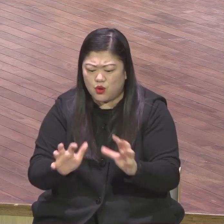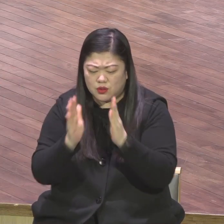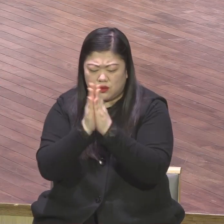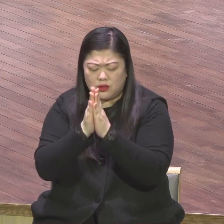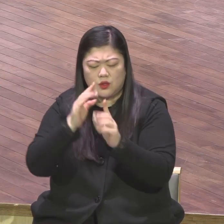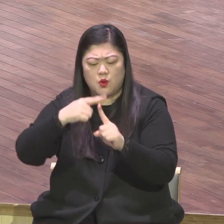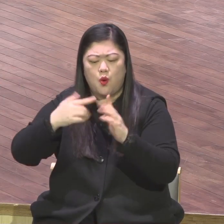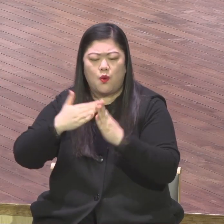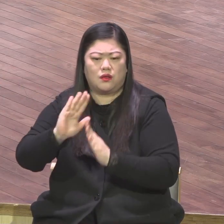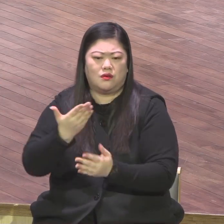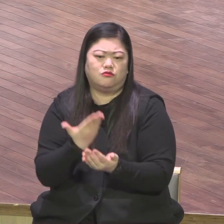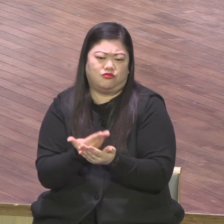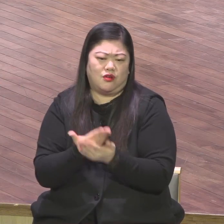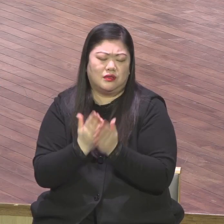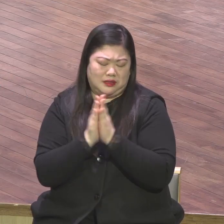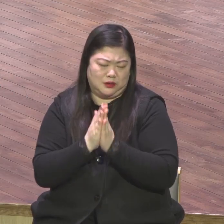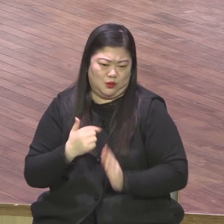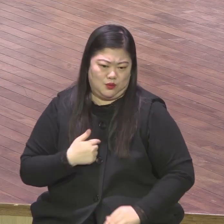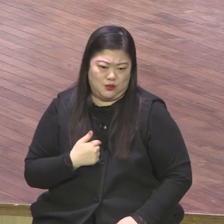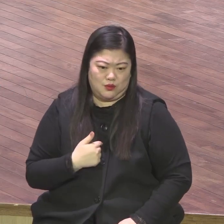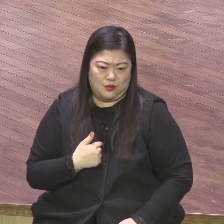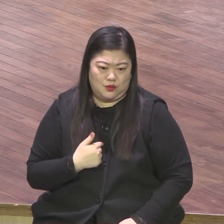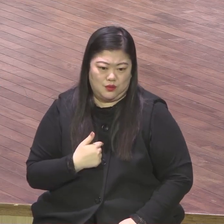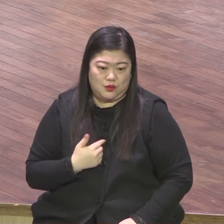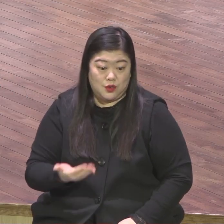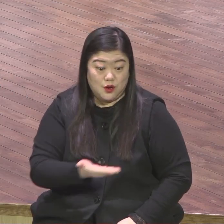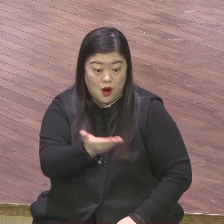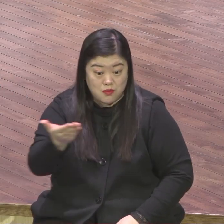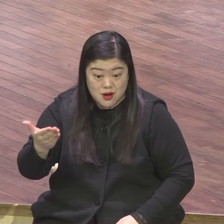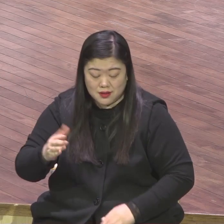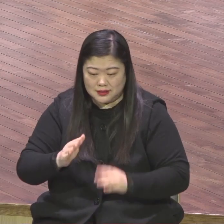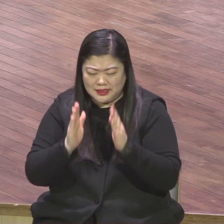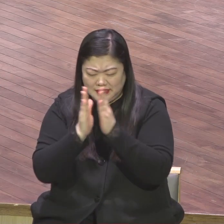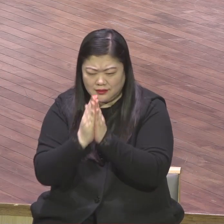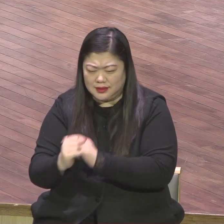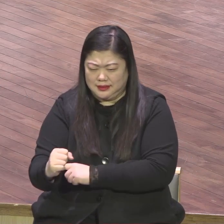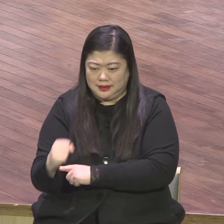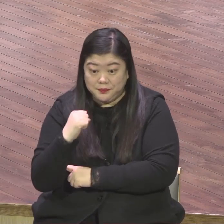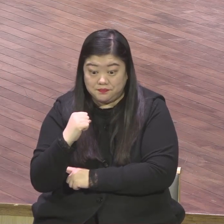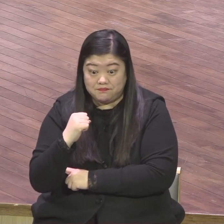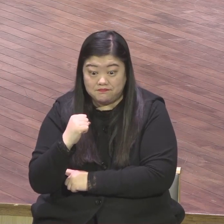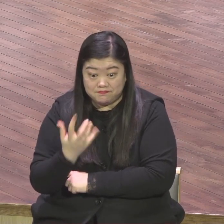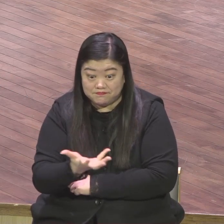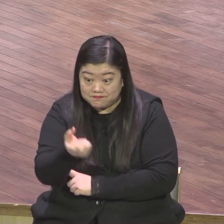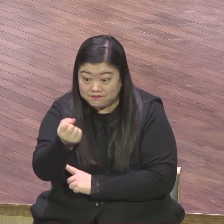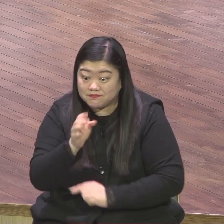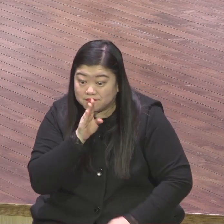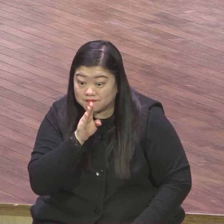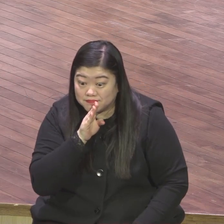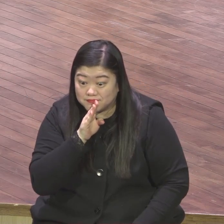자가 강국 이룰 줄로 믿습니다 그렇게 하나님께서 소원하는 이거 망국을 기업으로 주신다고 했어요